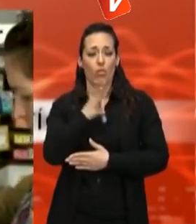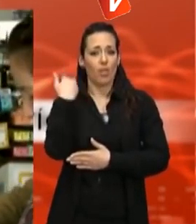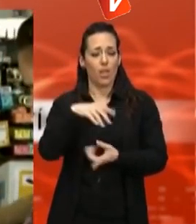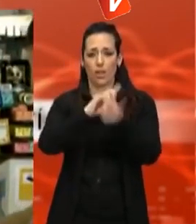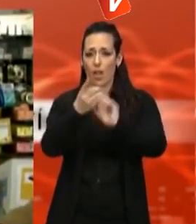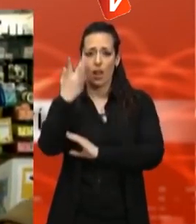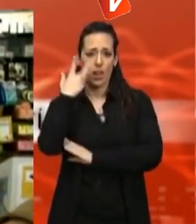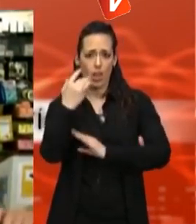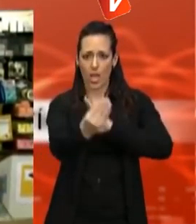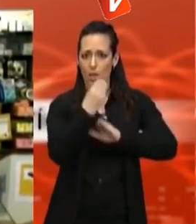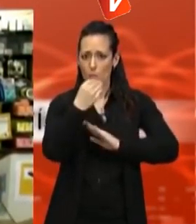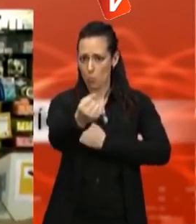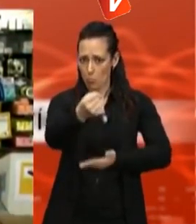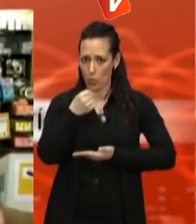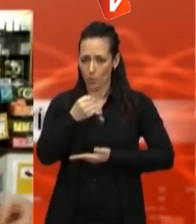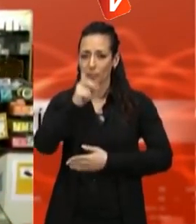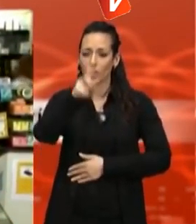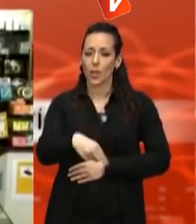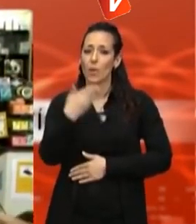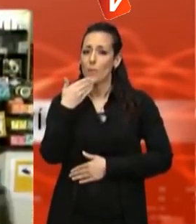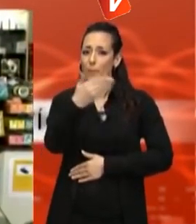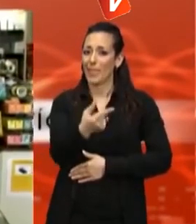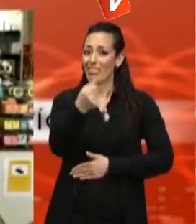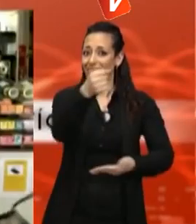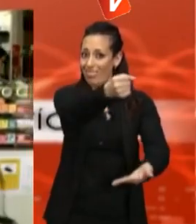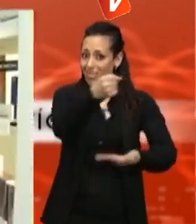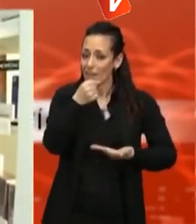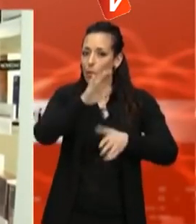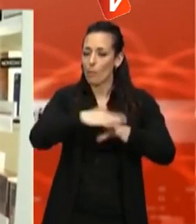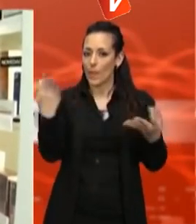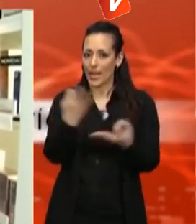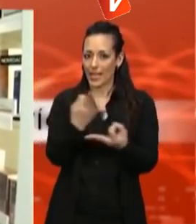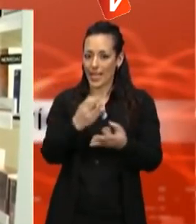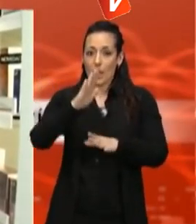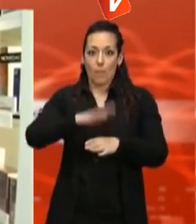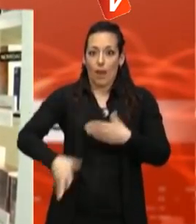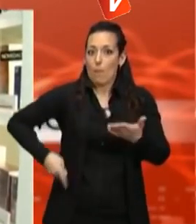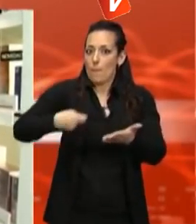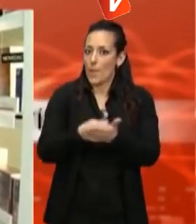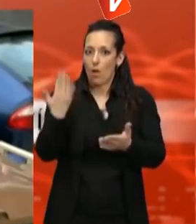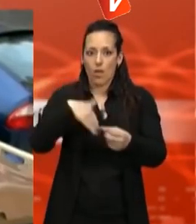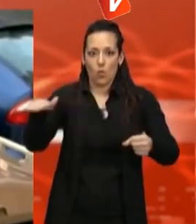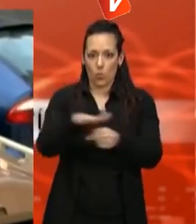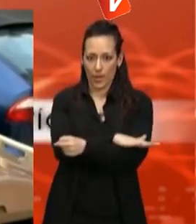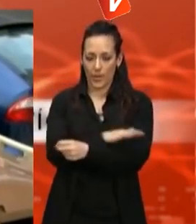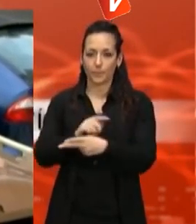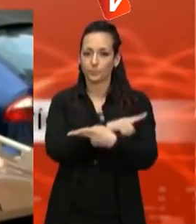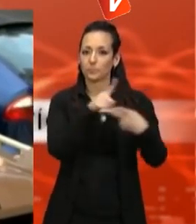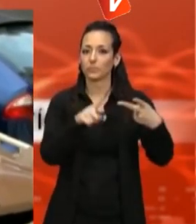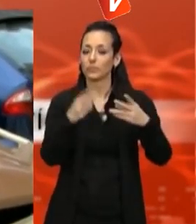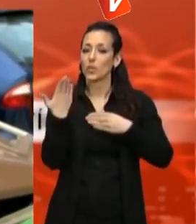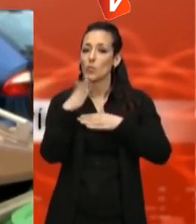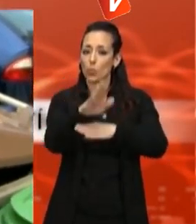funcionament. També demana al govern de l'Estat una partida suficient per fer front amb caràcter immediat als pagaments. La proposta d'Iniciativa per